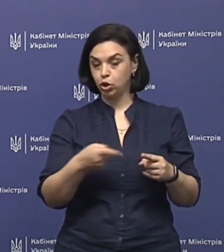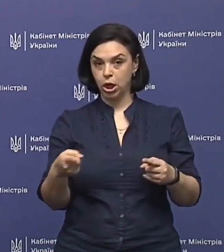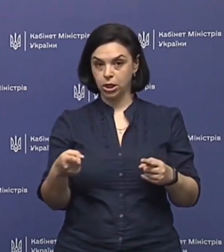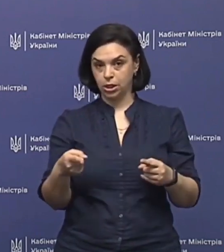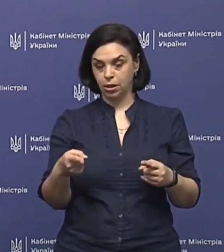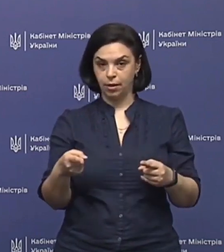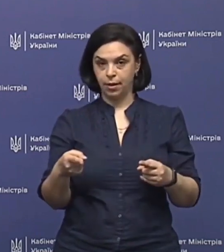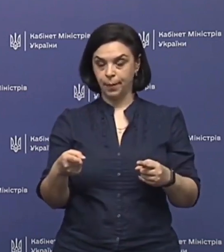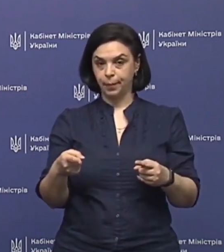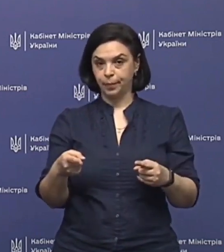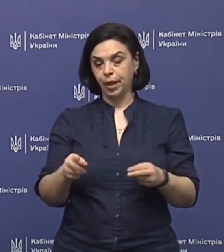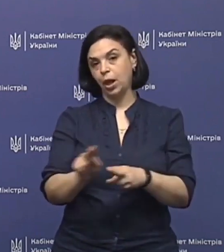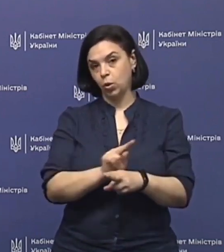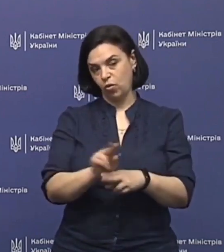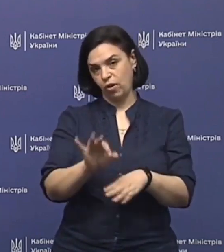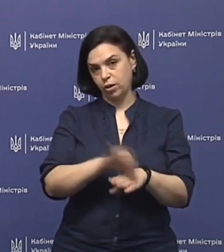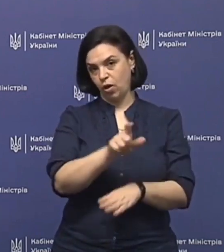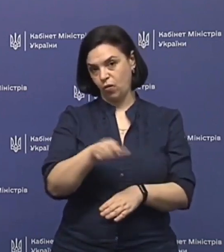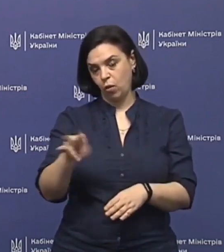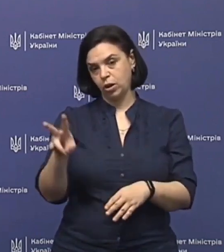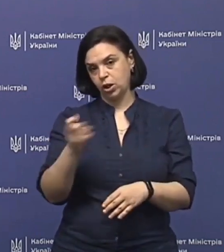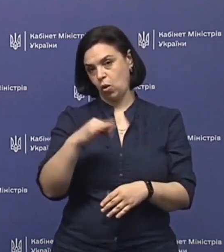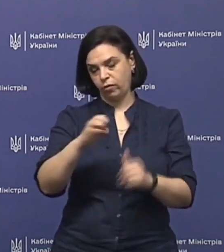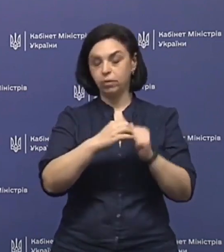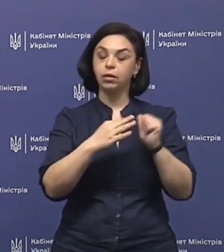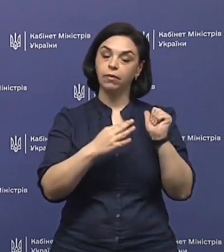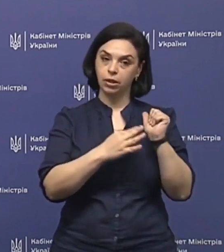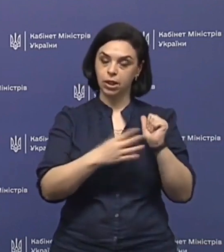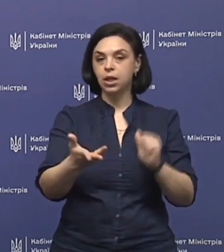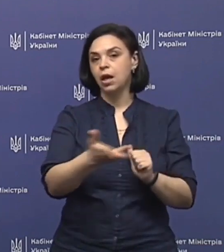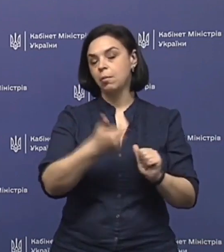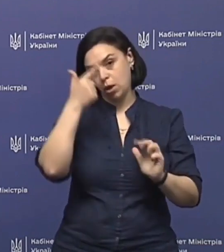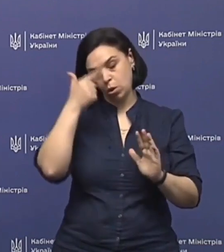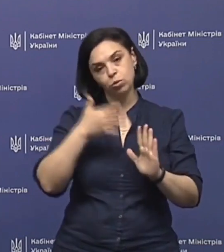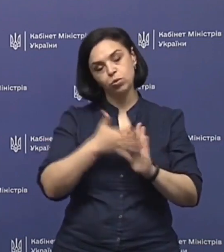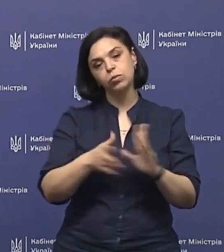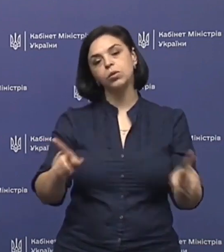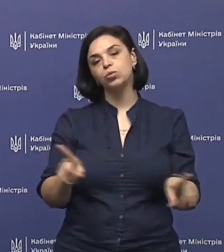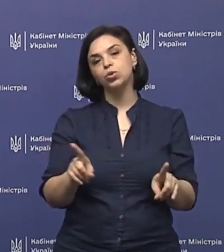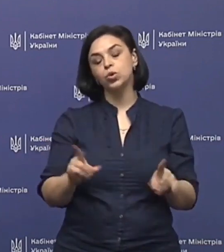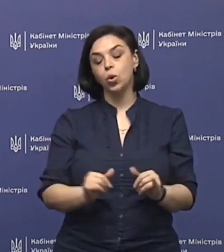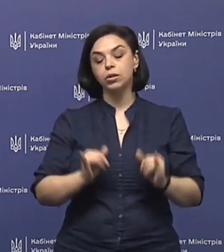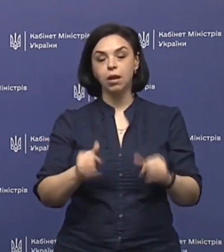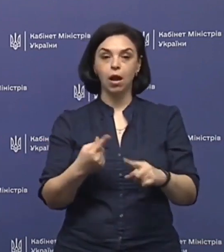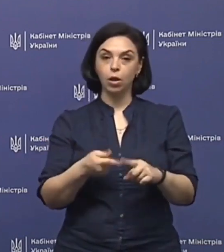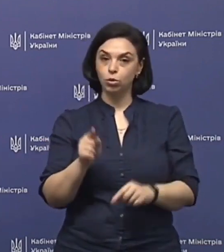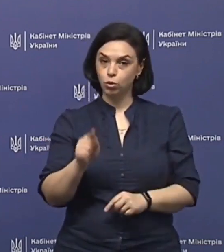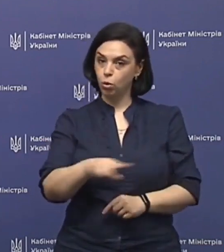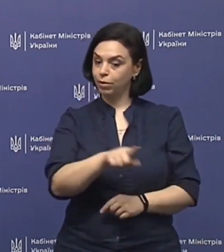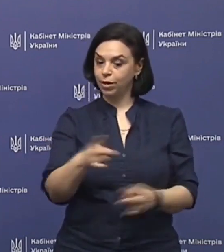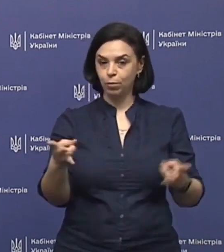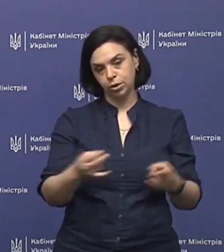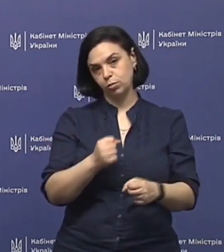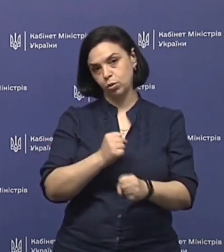лікування хворих на COVID-19. Ми розуміємо, що для цього їм